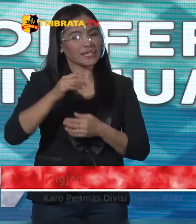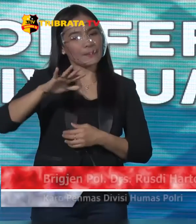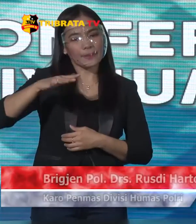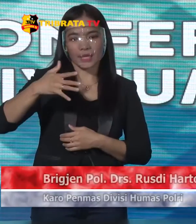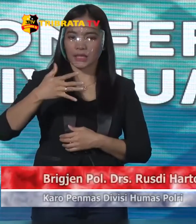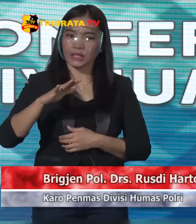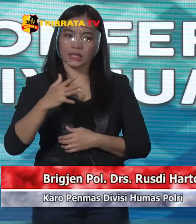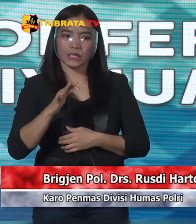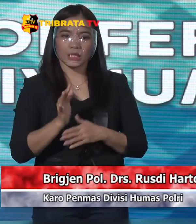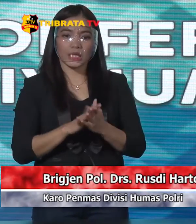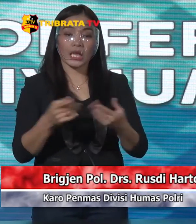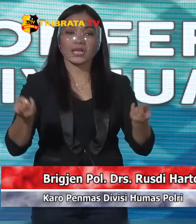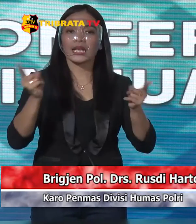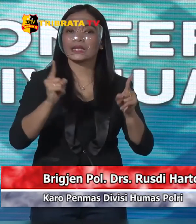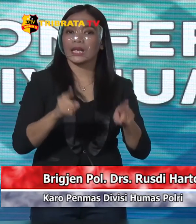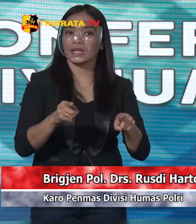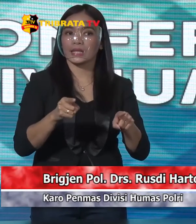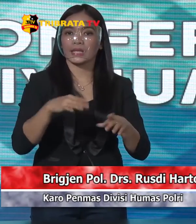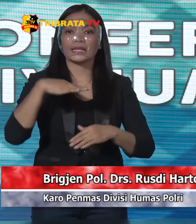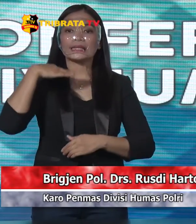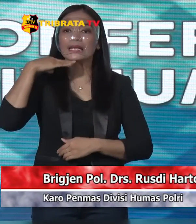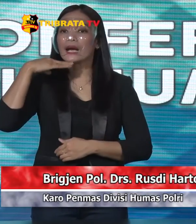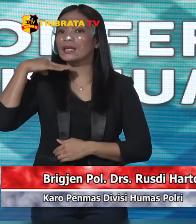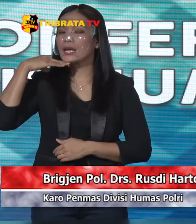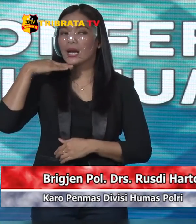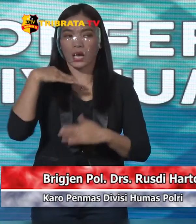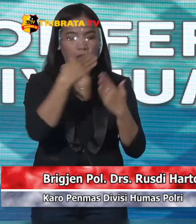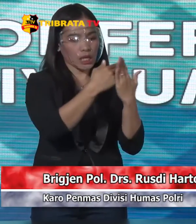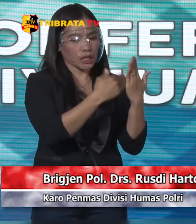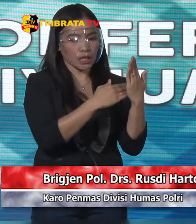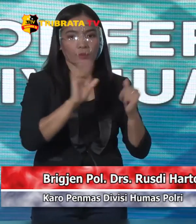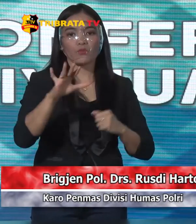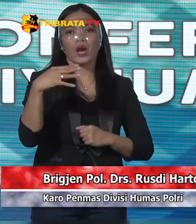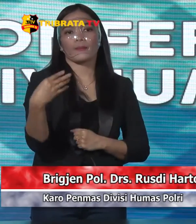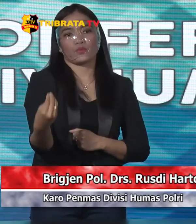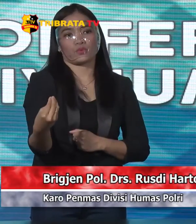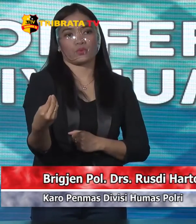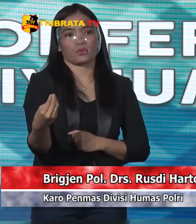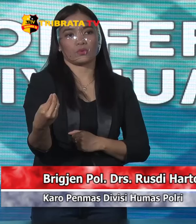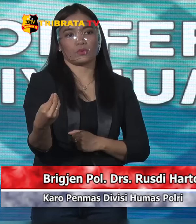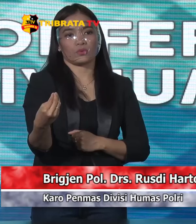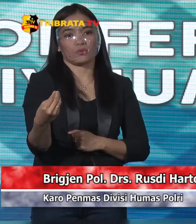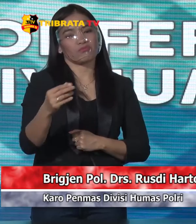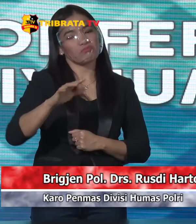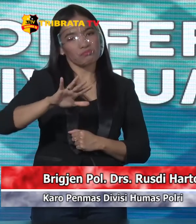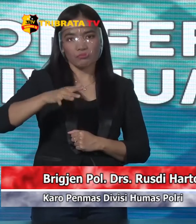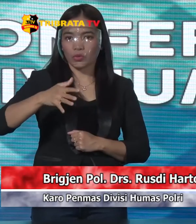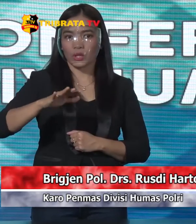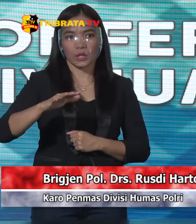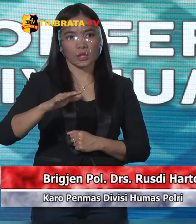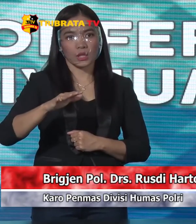-kemungkinan Yang terjadi Selama Kegiatan Mudik tersebut Dimungkinkan